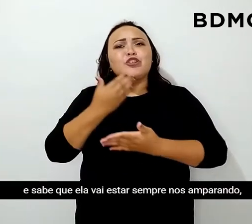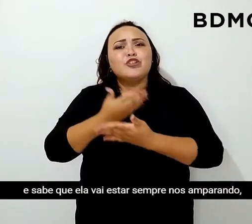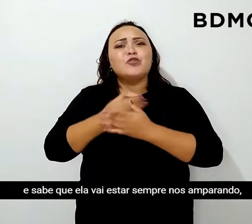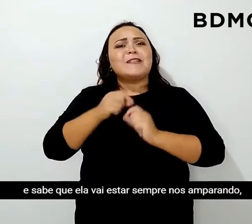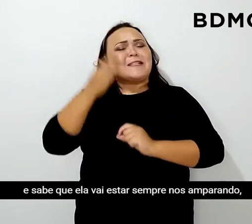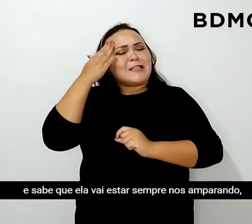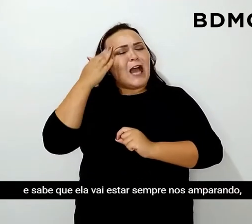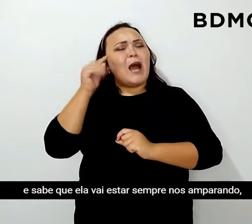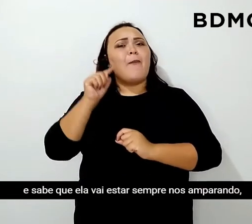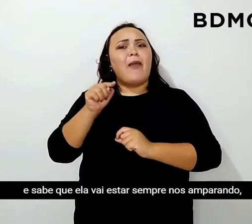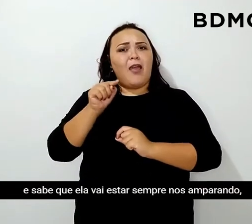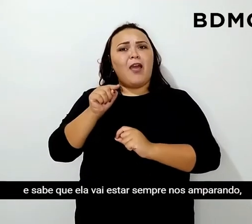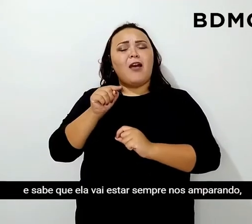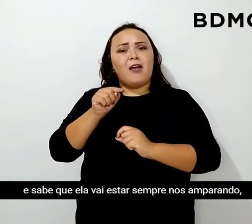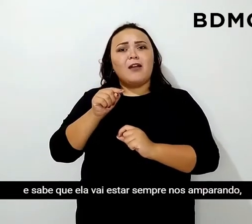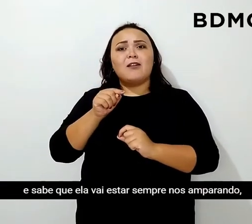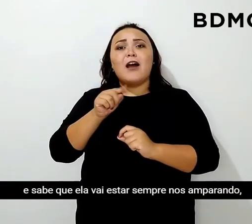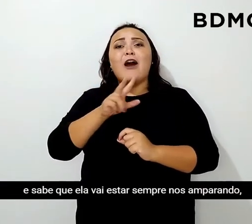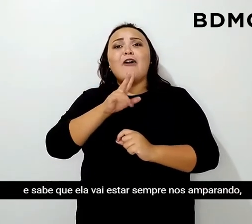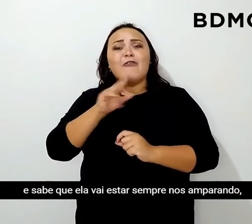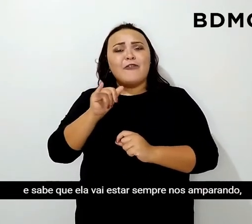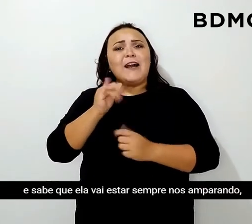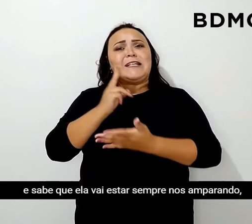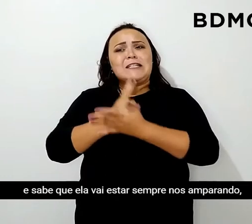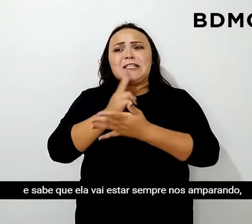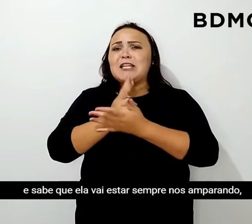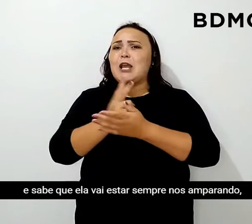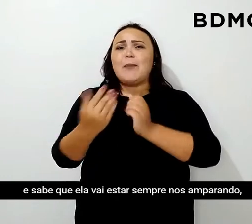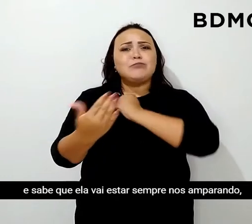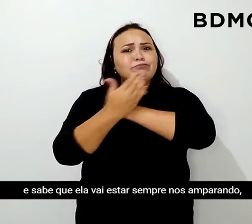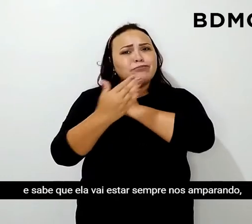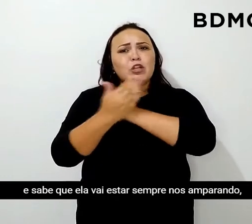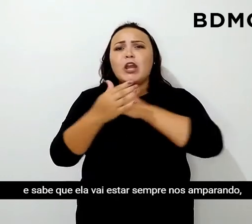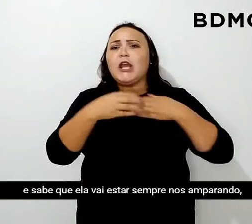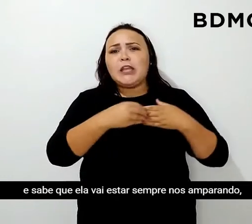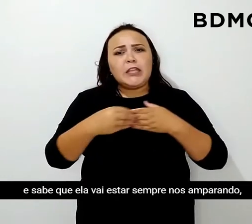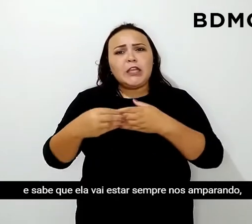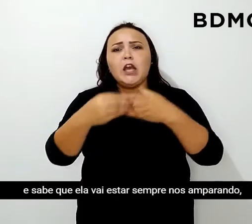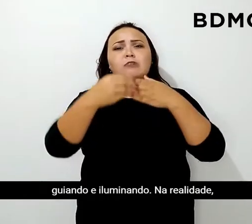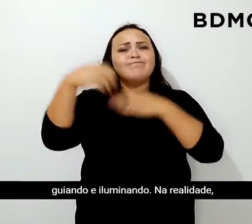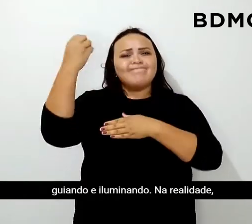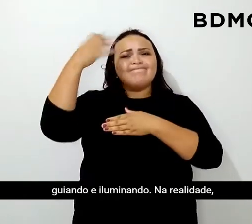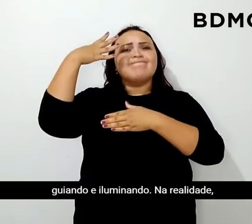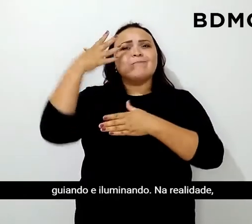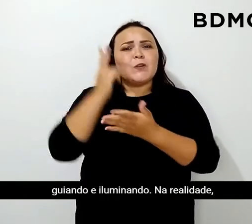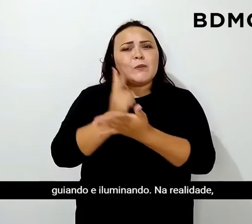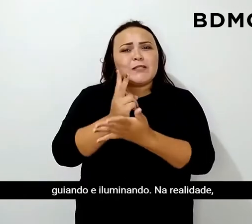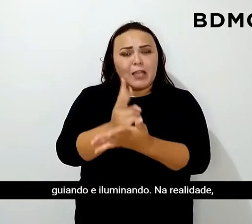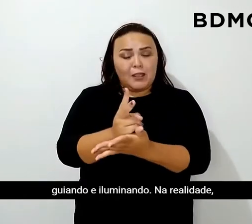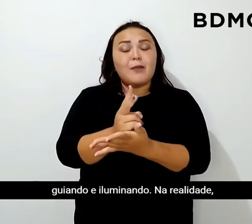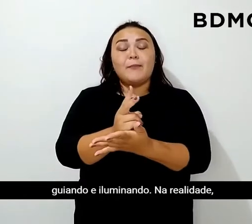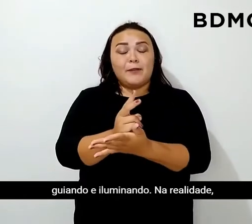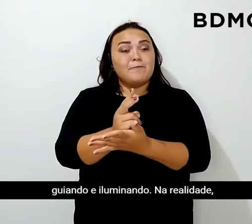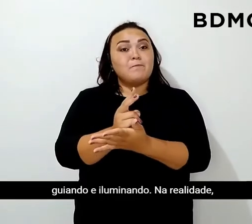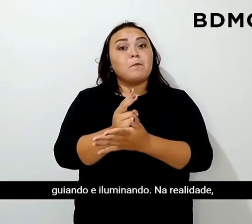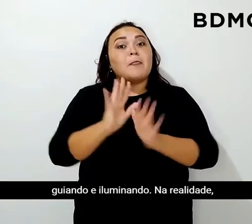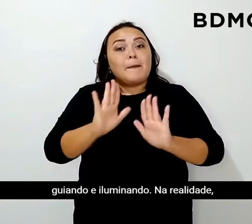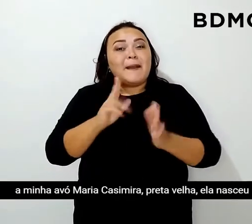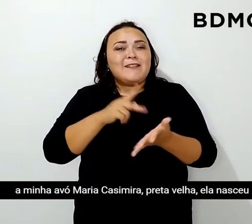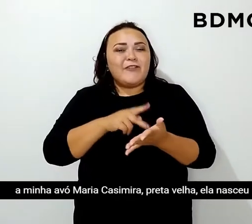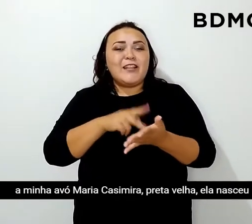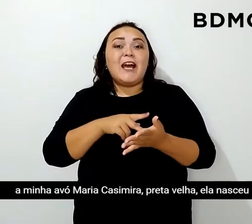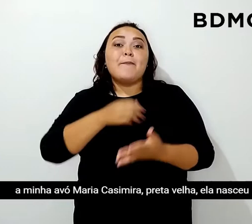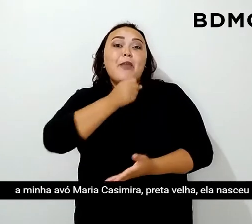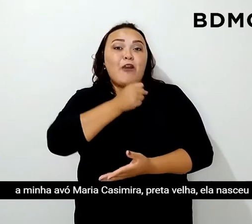e sabe com que ela vai estar sempre nos amparando, guiando e iluminando. Na realidade,